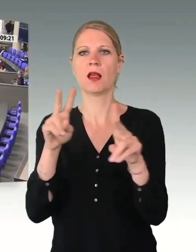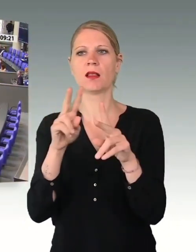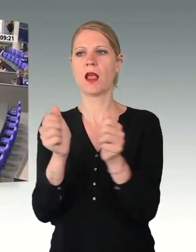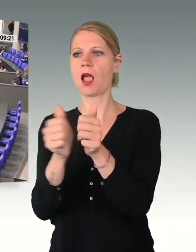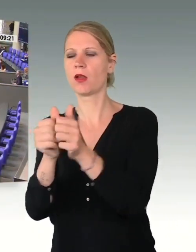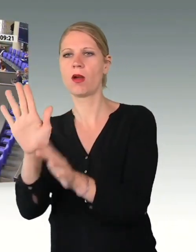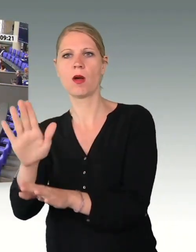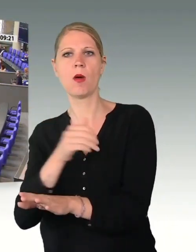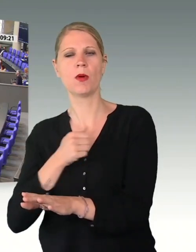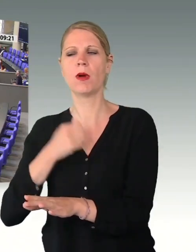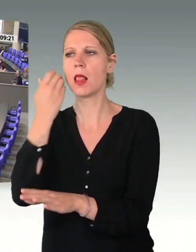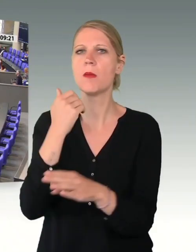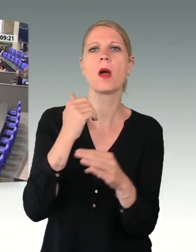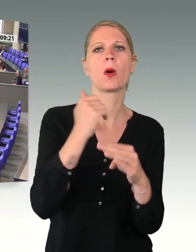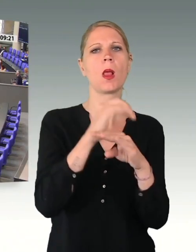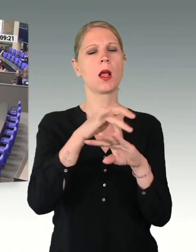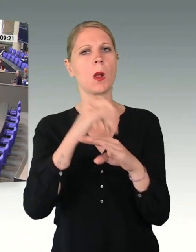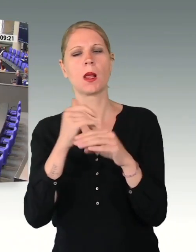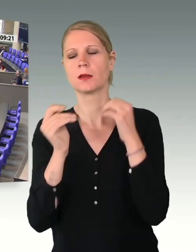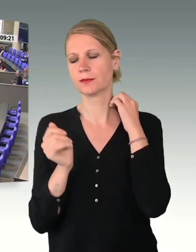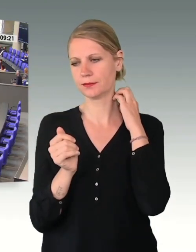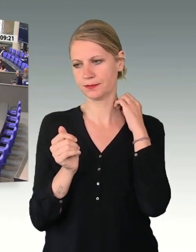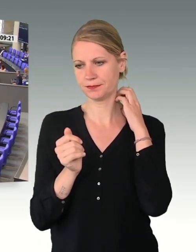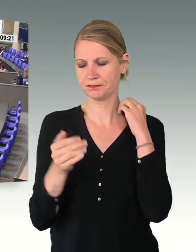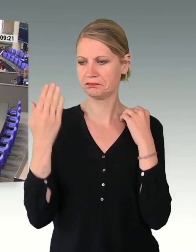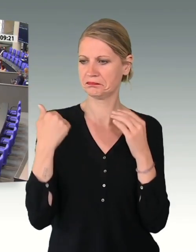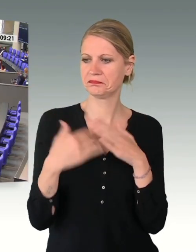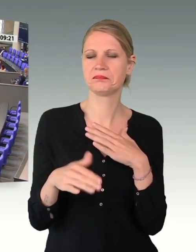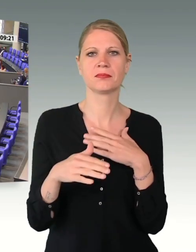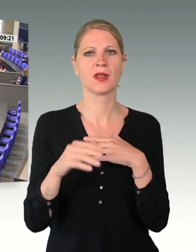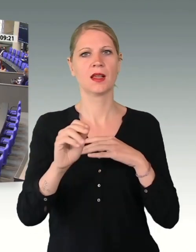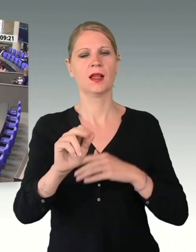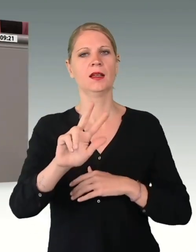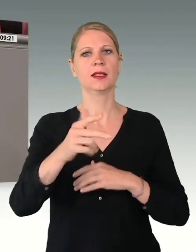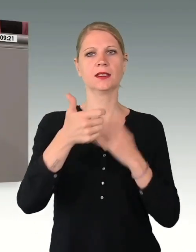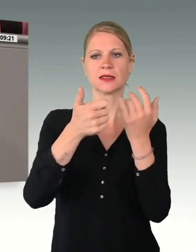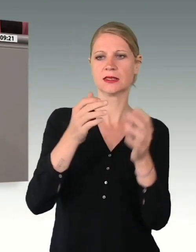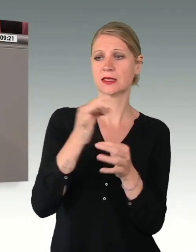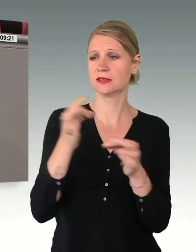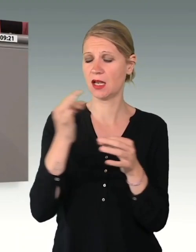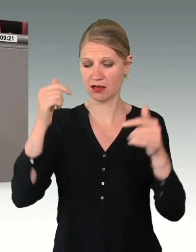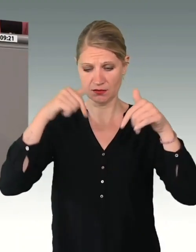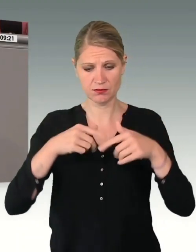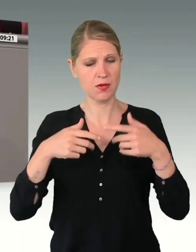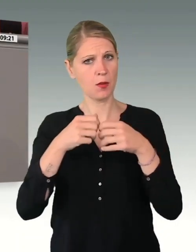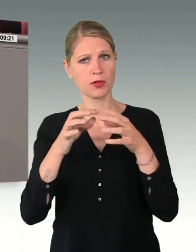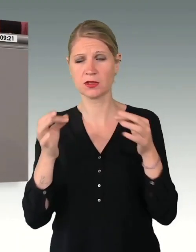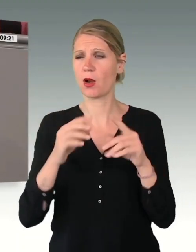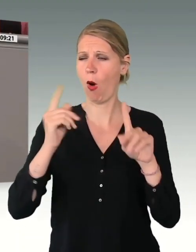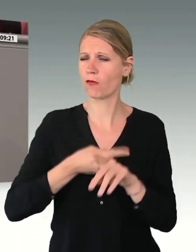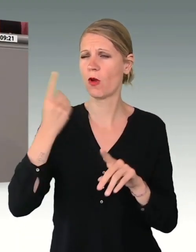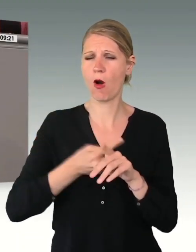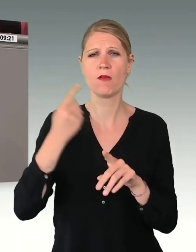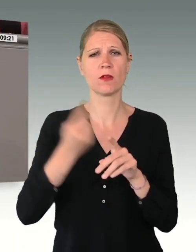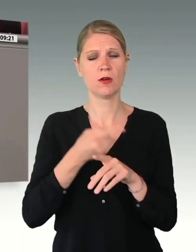und Kollegen. In den letzten 63 Tagen haben wir hier im Bundestag so oft und intensiv über die Bundeswehr gesprochen,